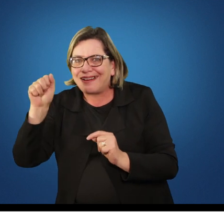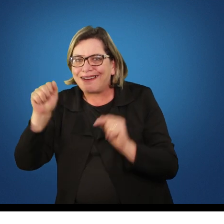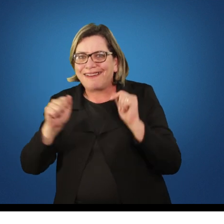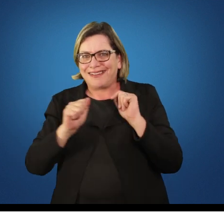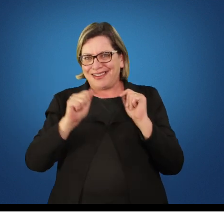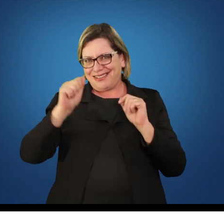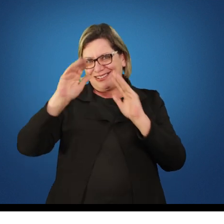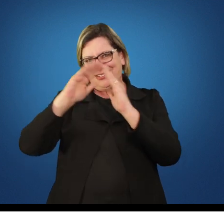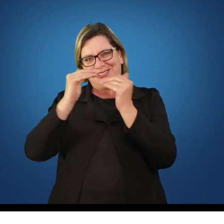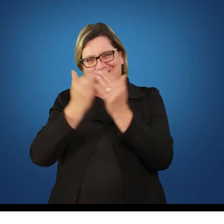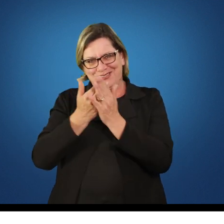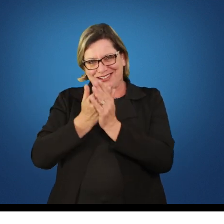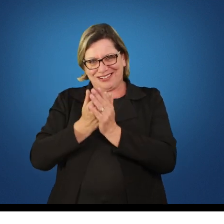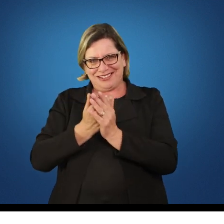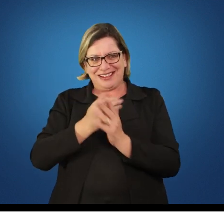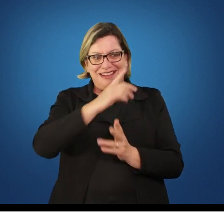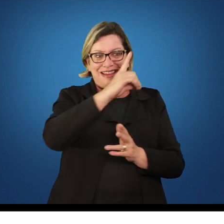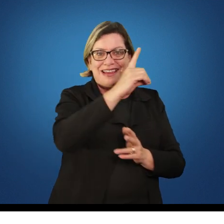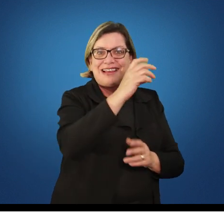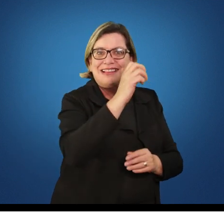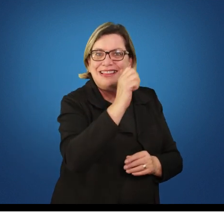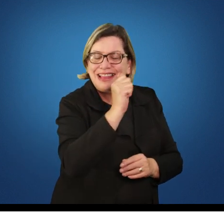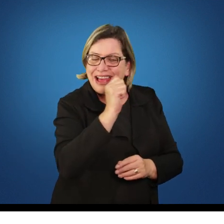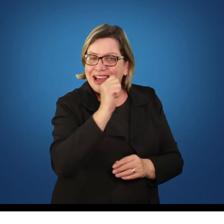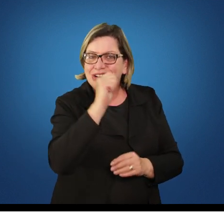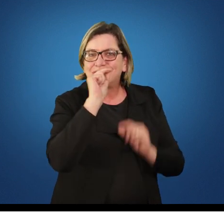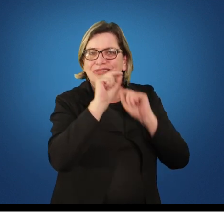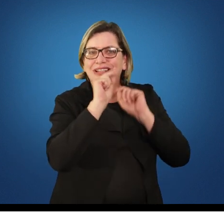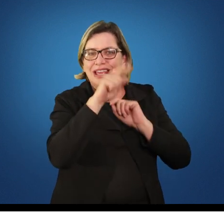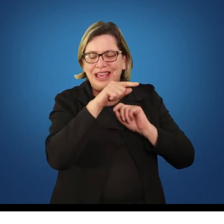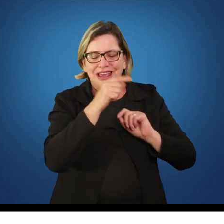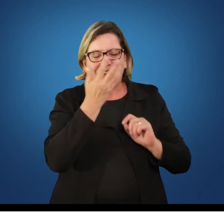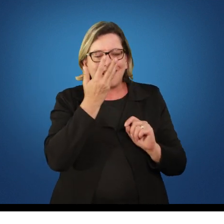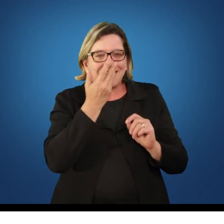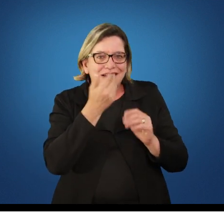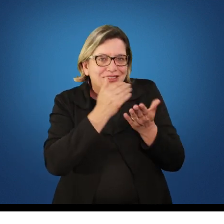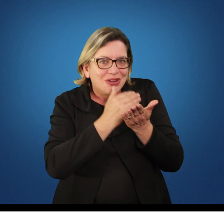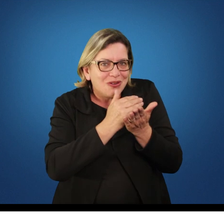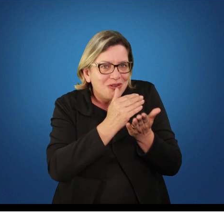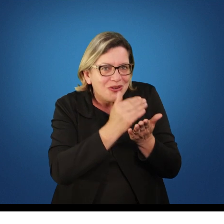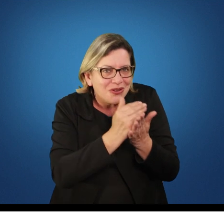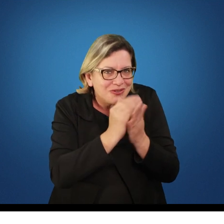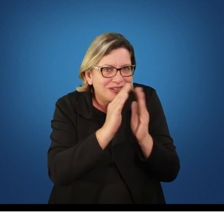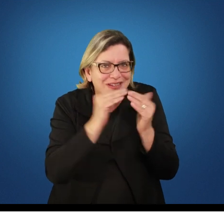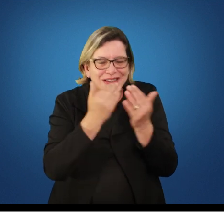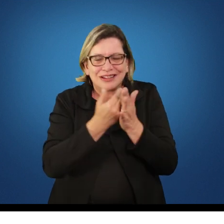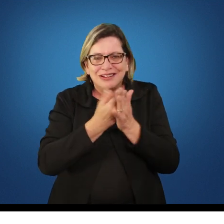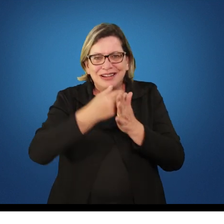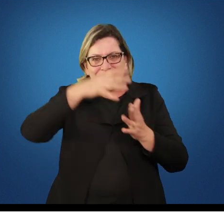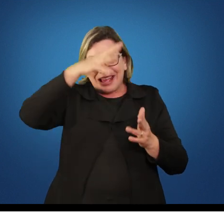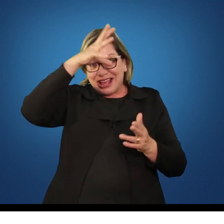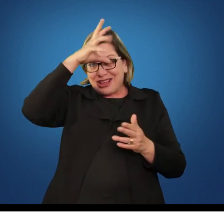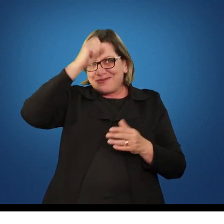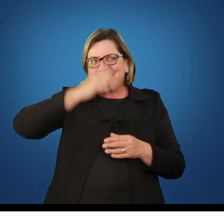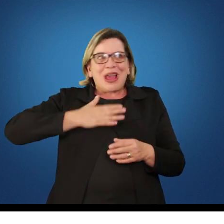O esporte da escola é aquele esporte onde a criança entra na escola e aprende a gostar do esporte,